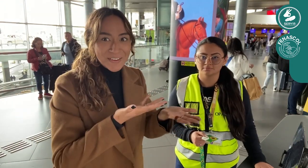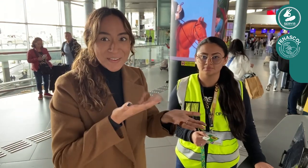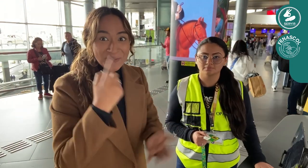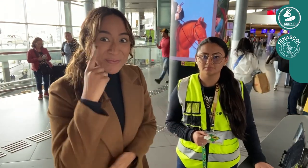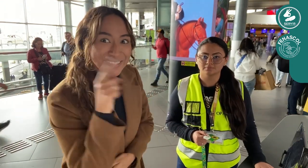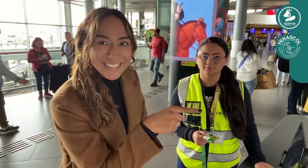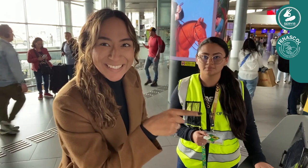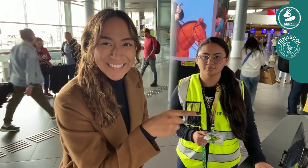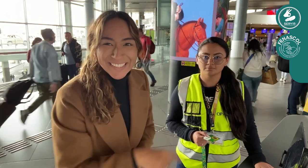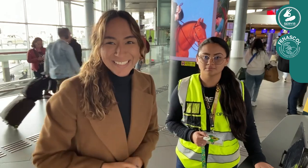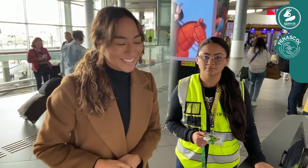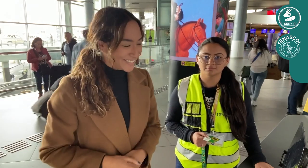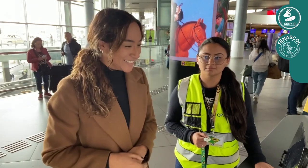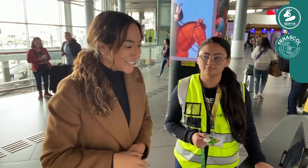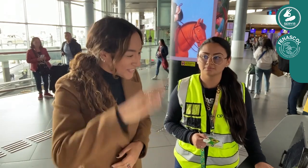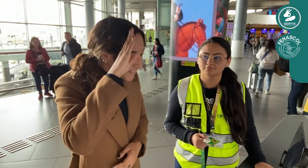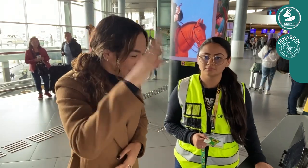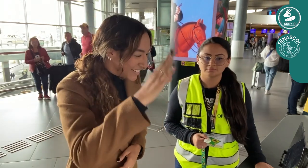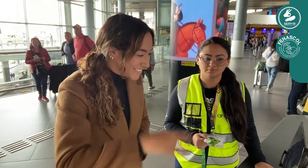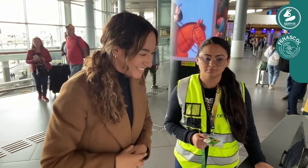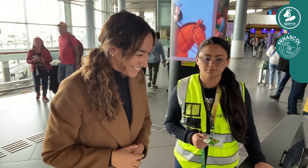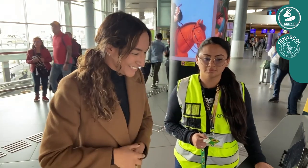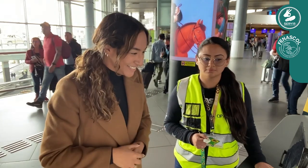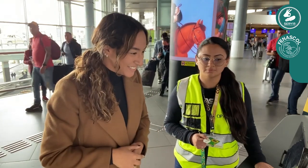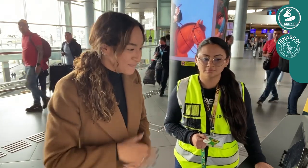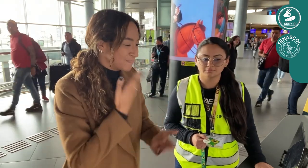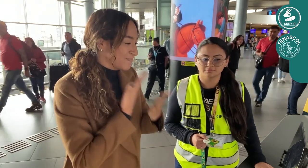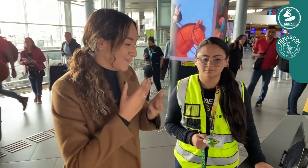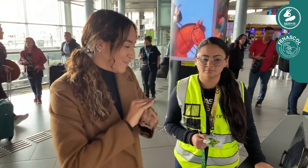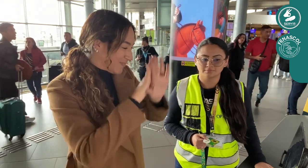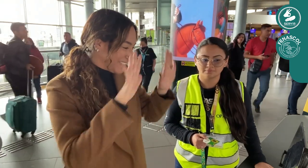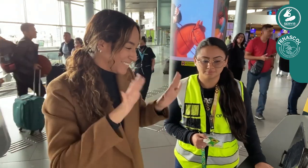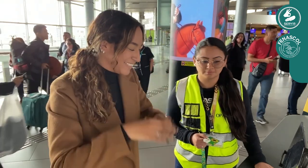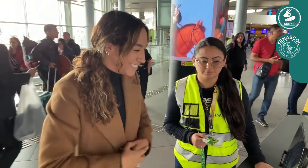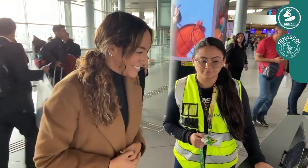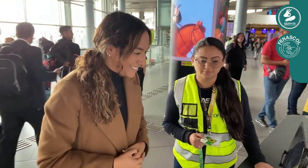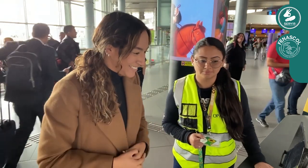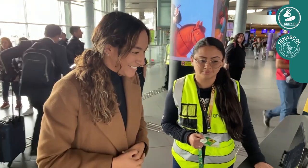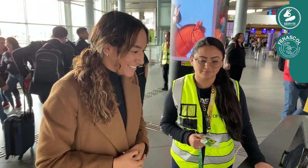¡Veamos! ¡Hola! ¡Buenos días! ¡Sí!